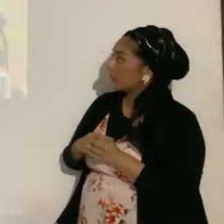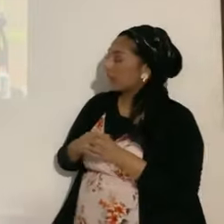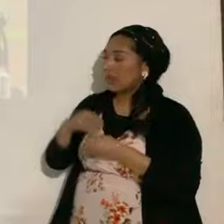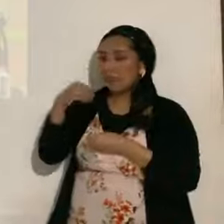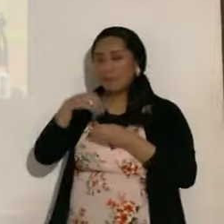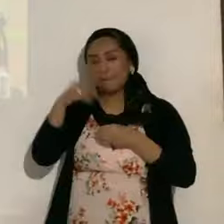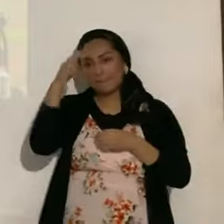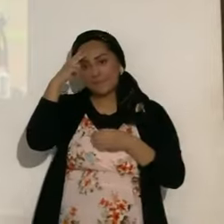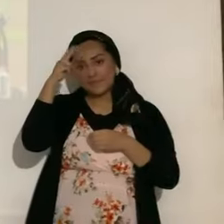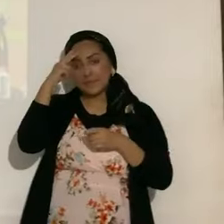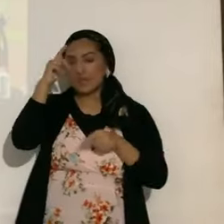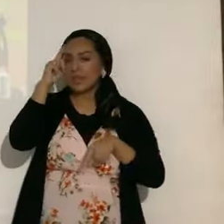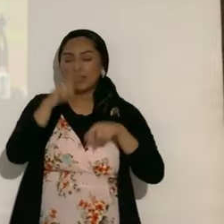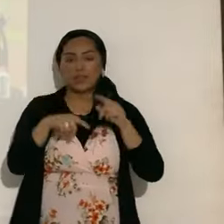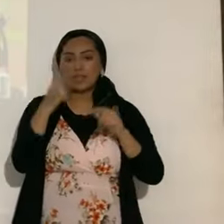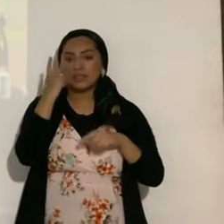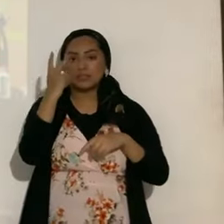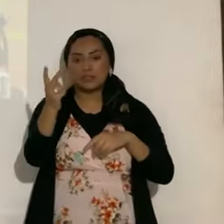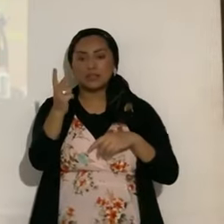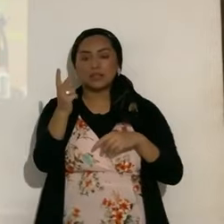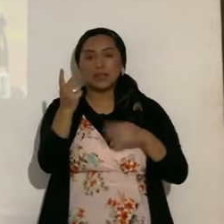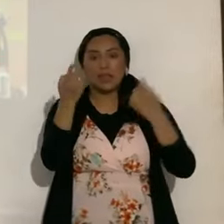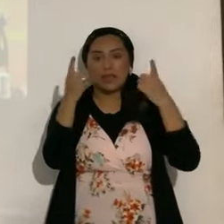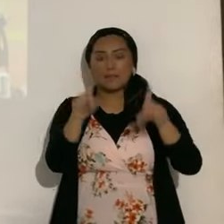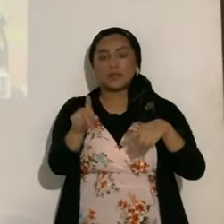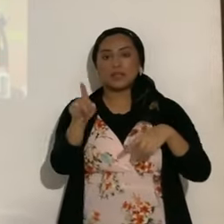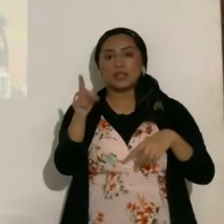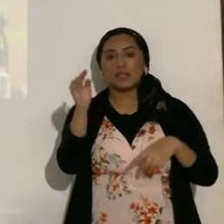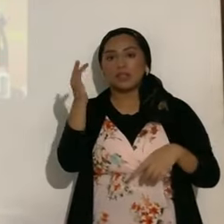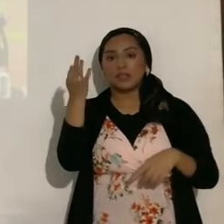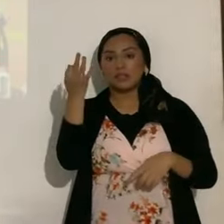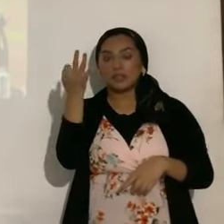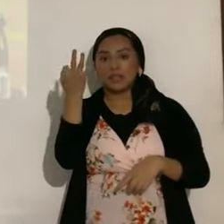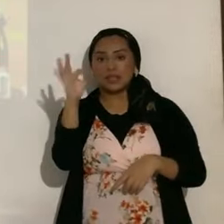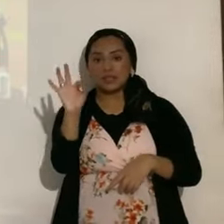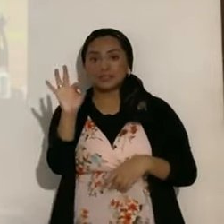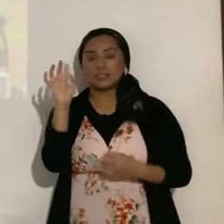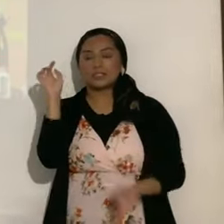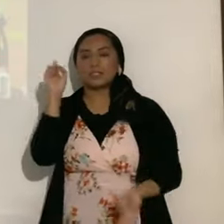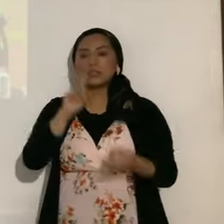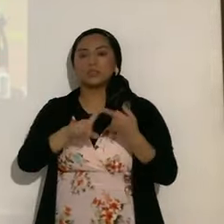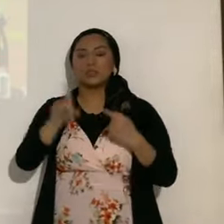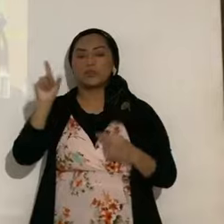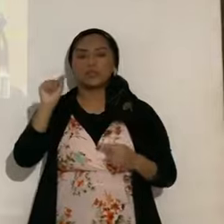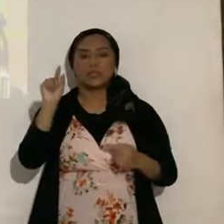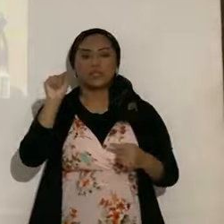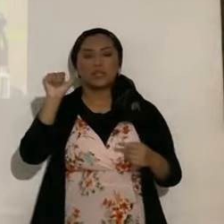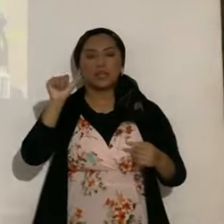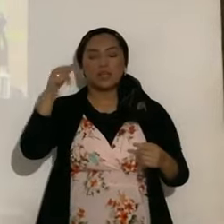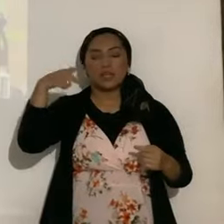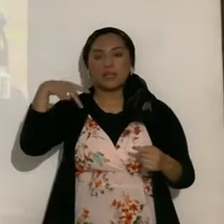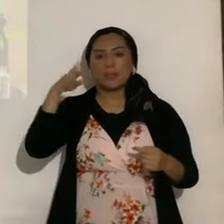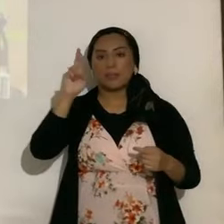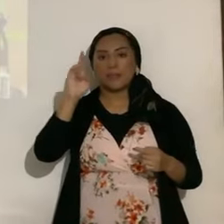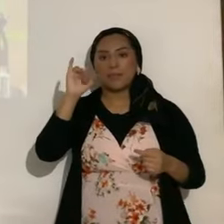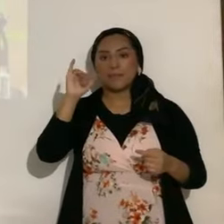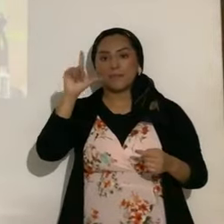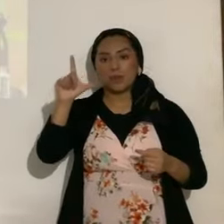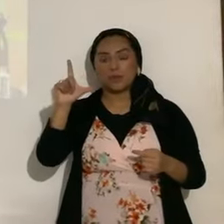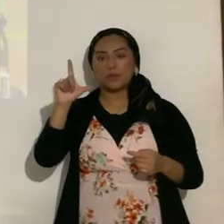ver, será del 19, para que se entienda por el horario, del 19 al 20 de abril. ¿De acuerdo? Y el